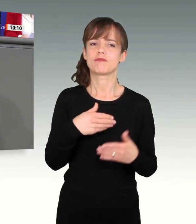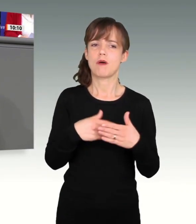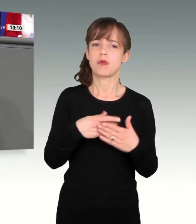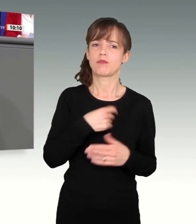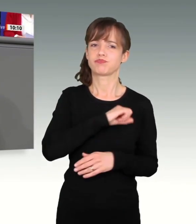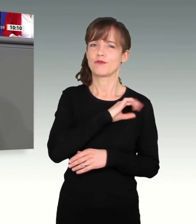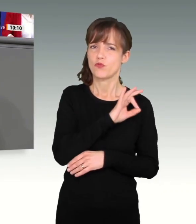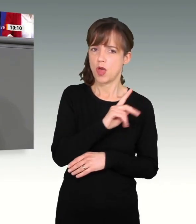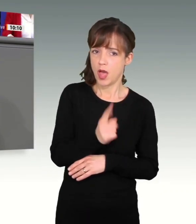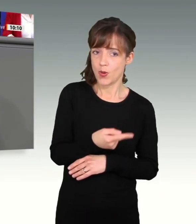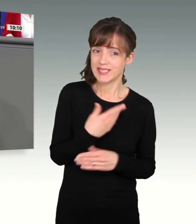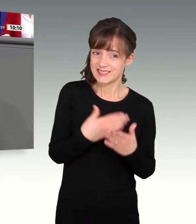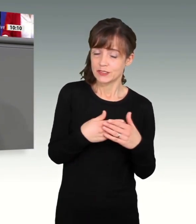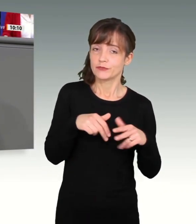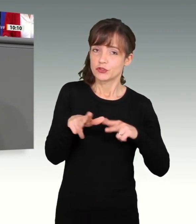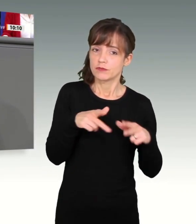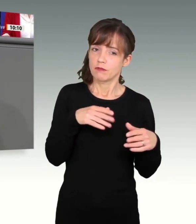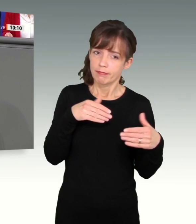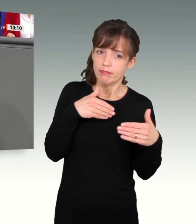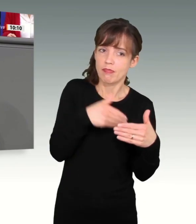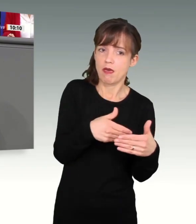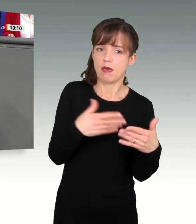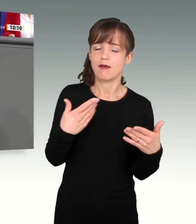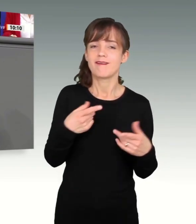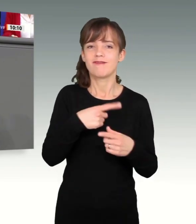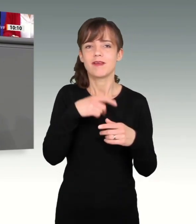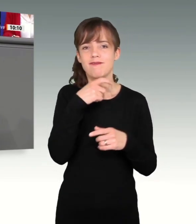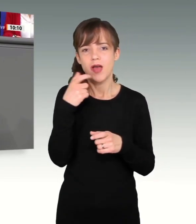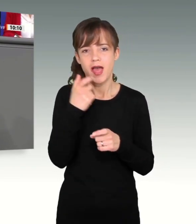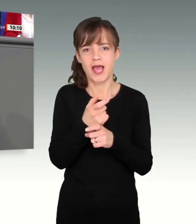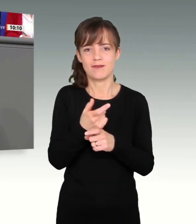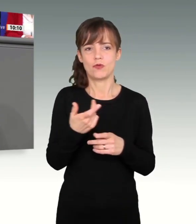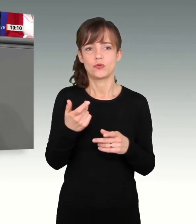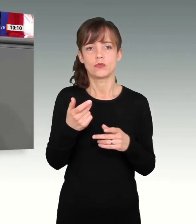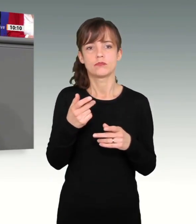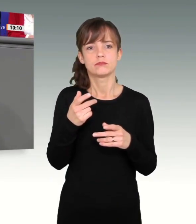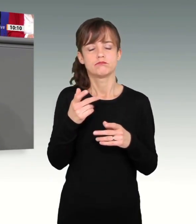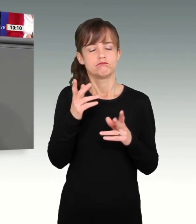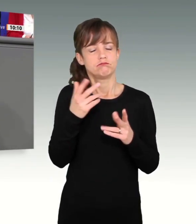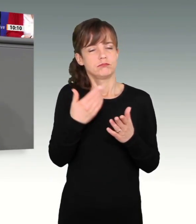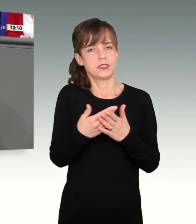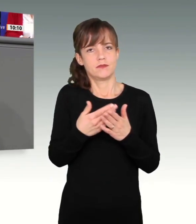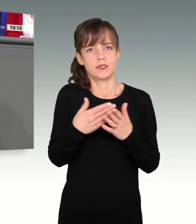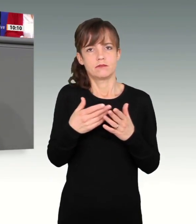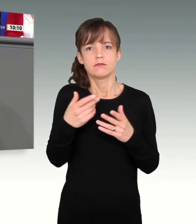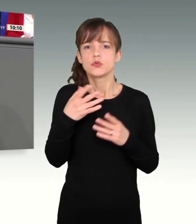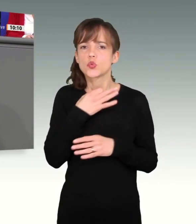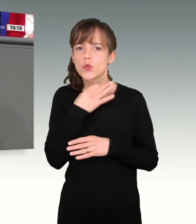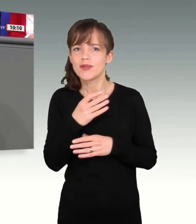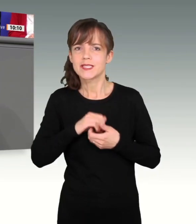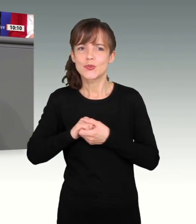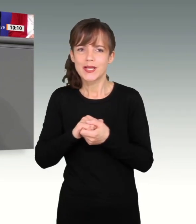mit denen wir wirtschaftlich so eng verflochten sind. Wir tragen auch dafür Verantwortung. Und jenseits aller notwendigen